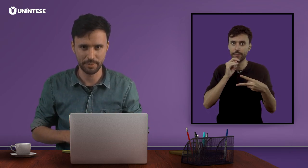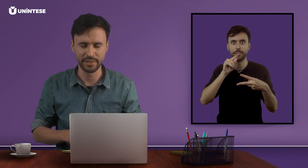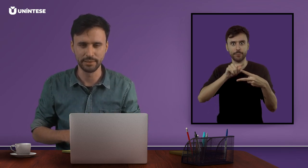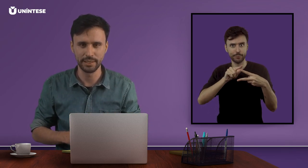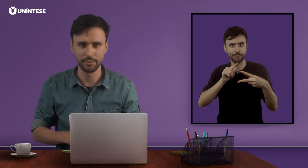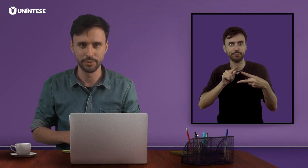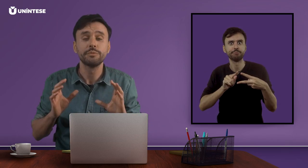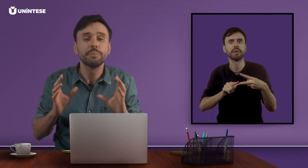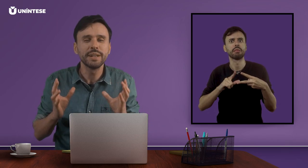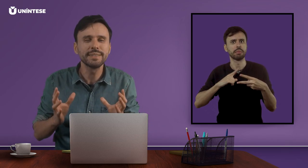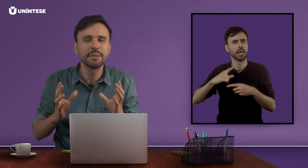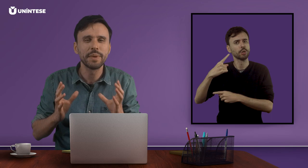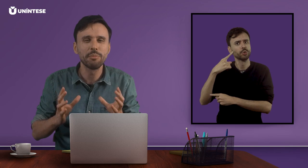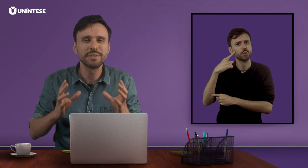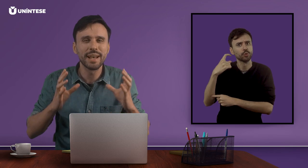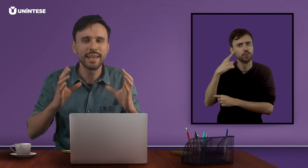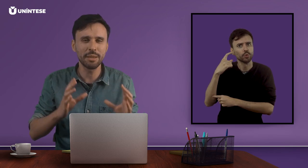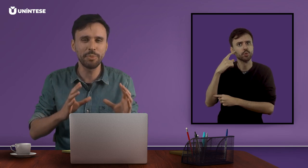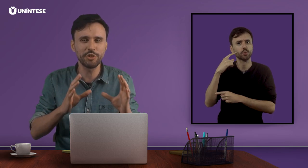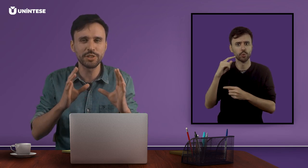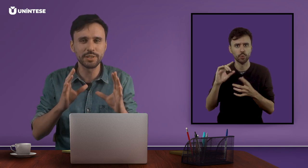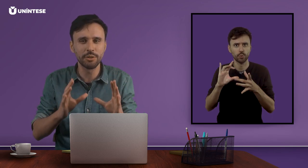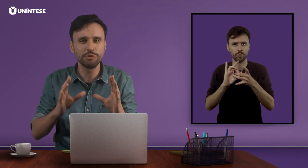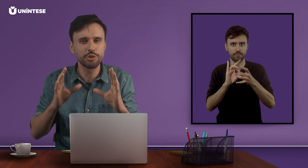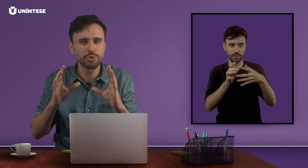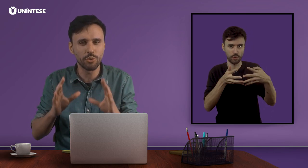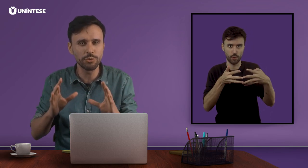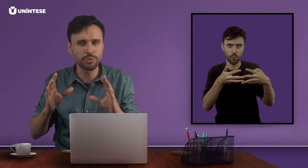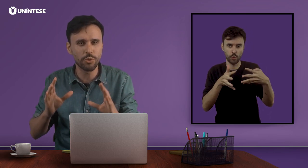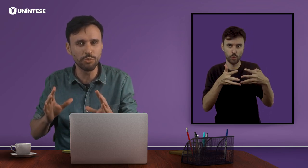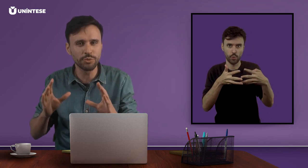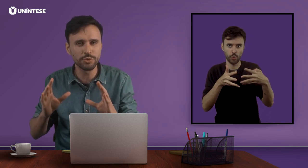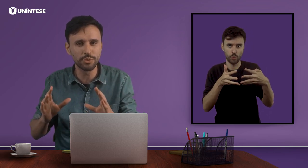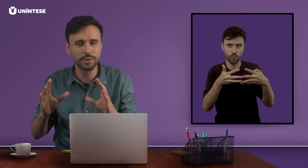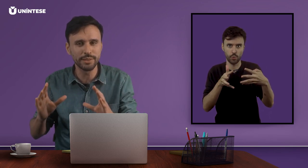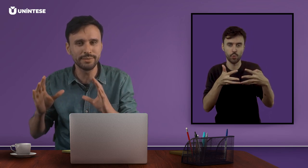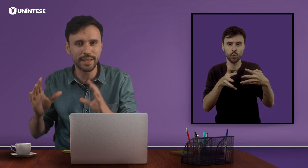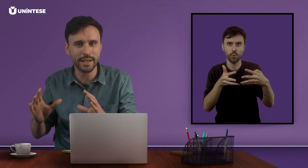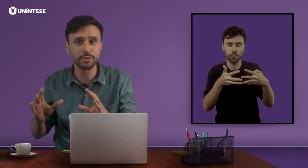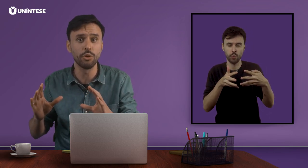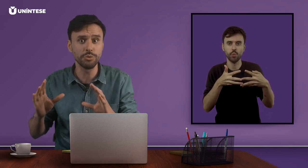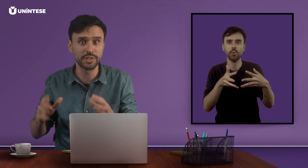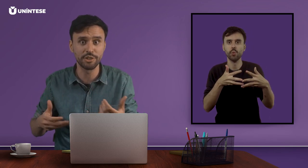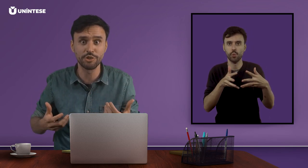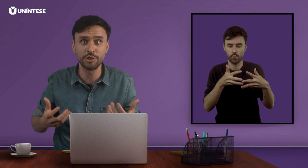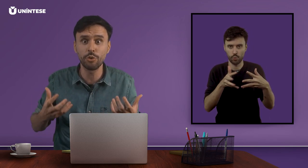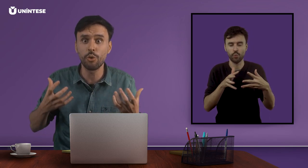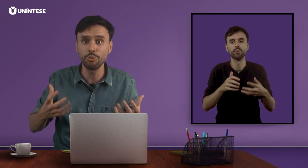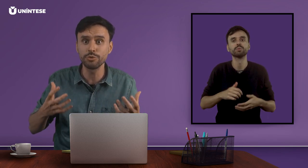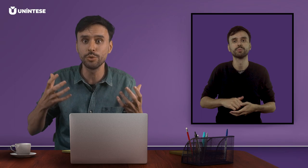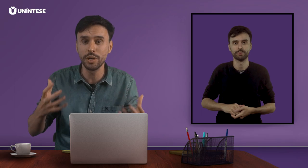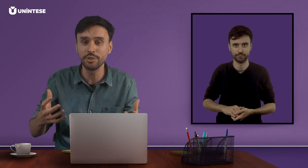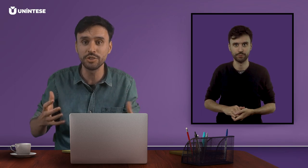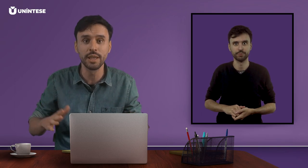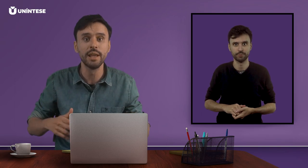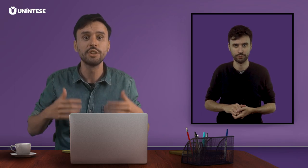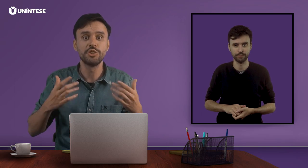que apresentamos? Percebemos a repetição de sons consonantais, ou seja, de consoantes, de